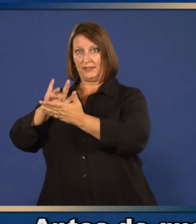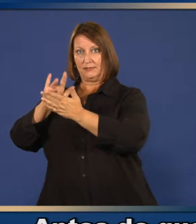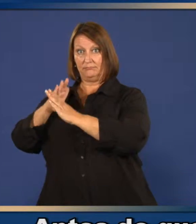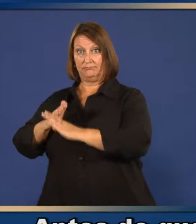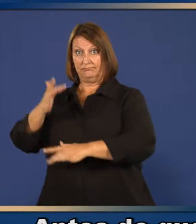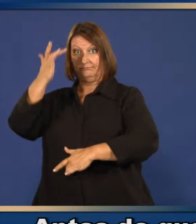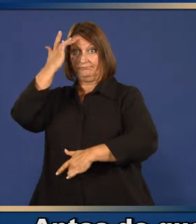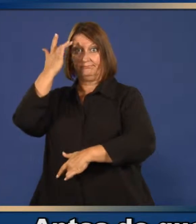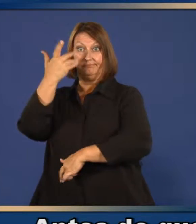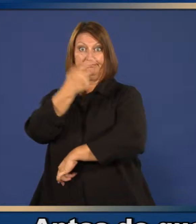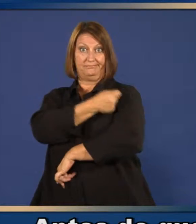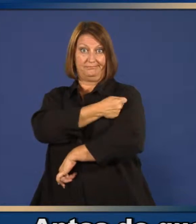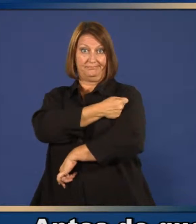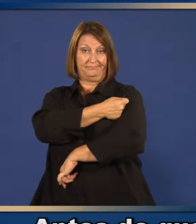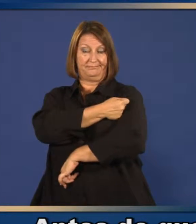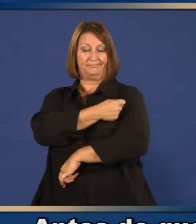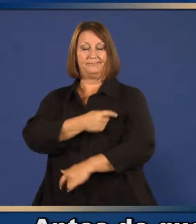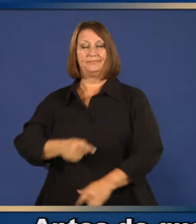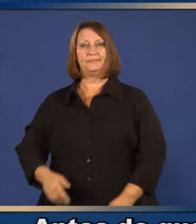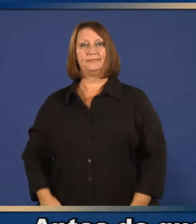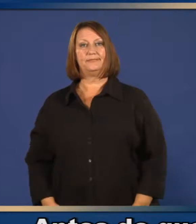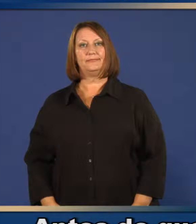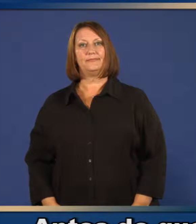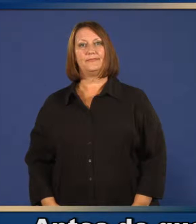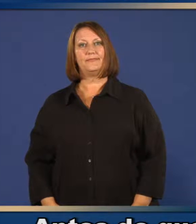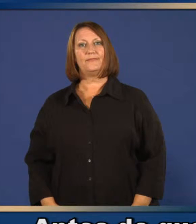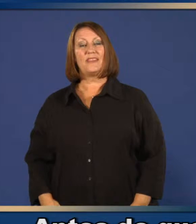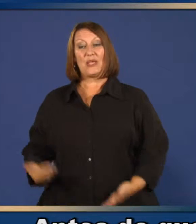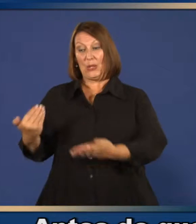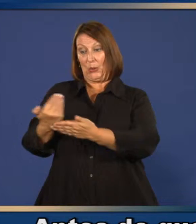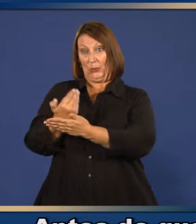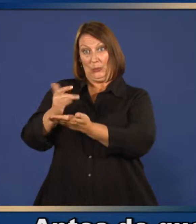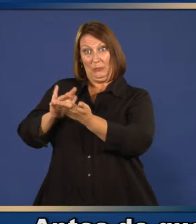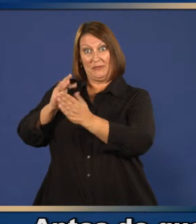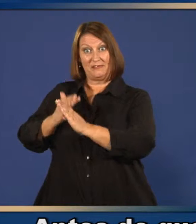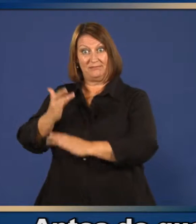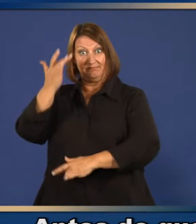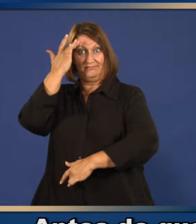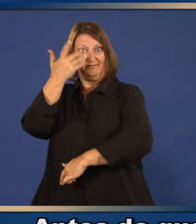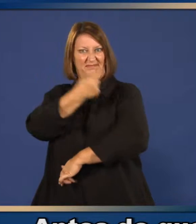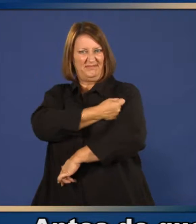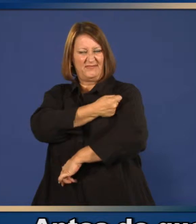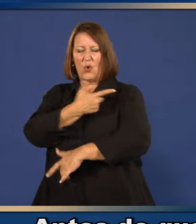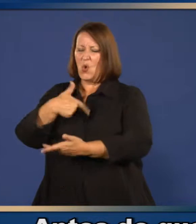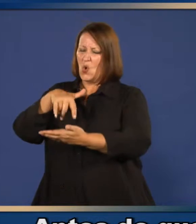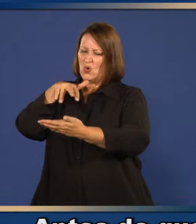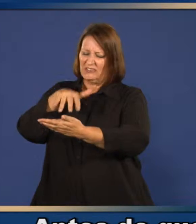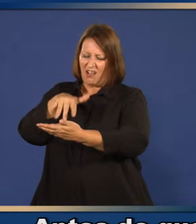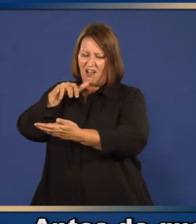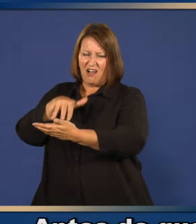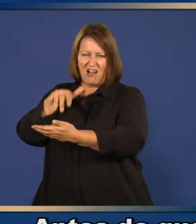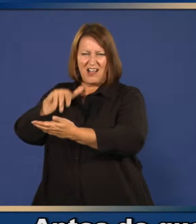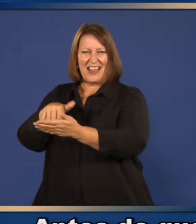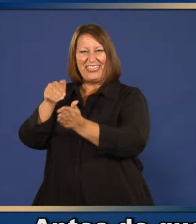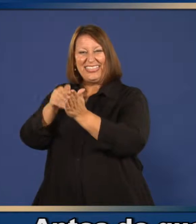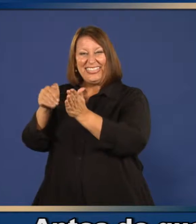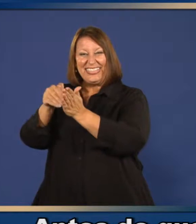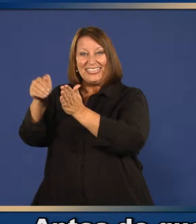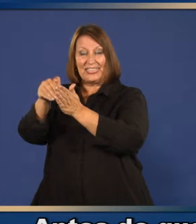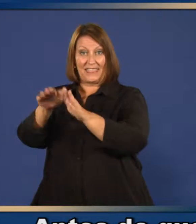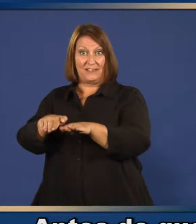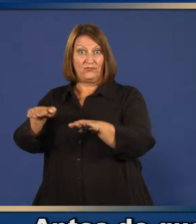Antes de que se autorice una vacuna, se estudia en miles de niños y en combinación con otras vacunas.